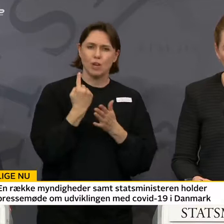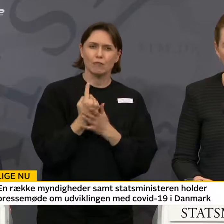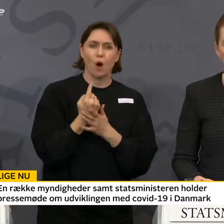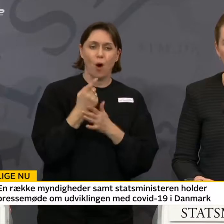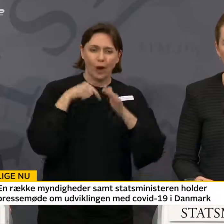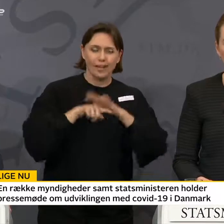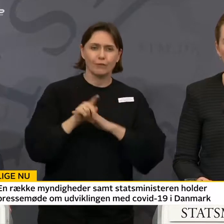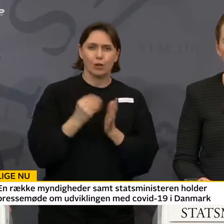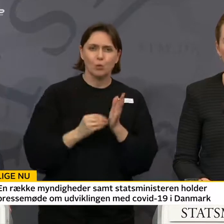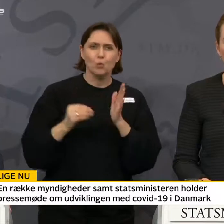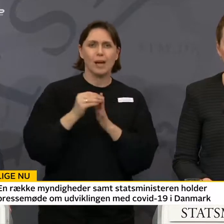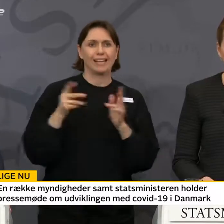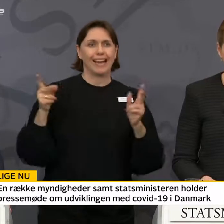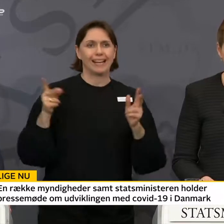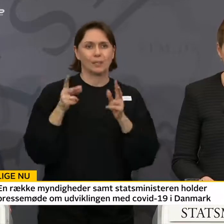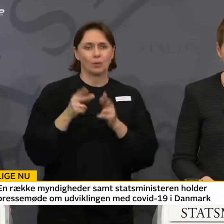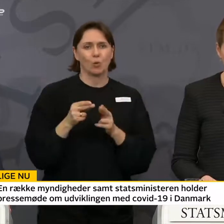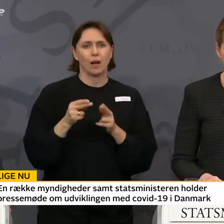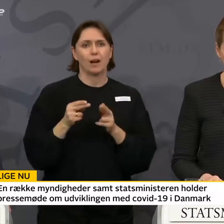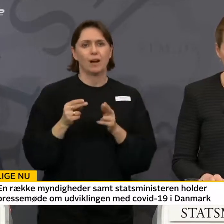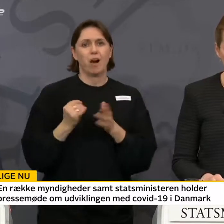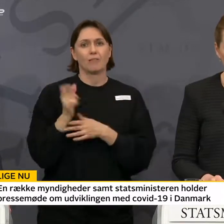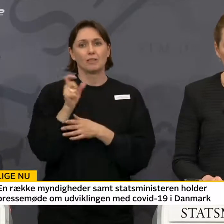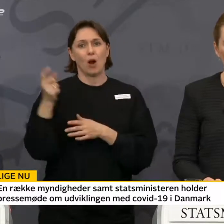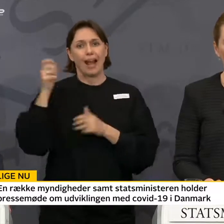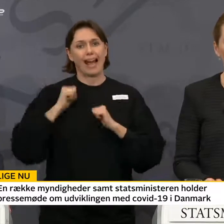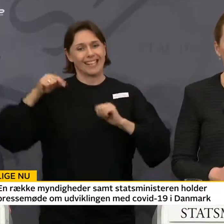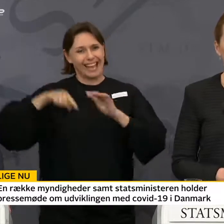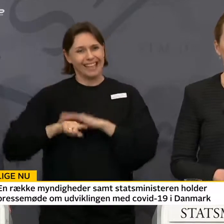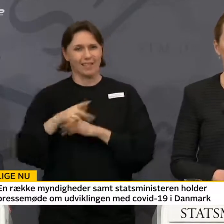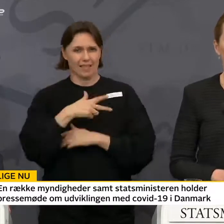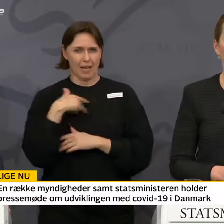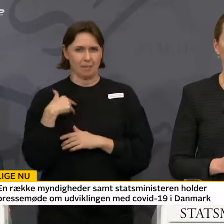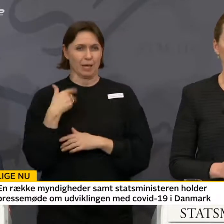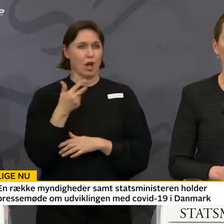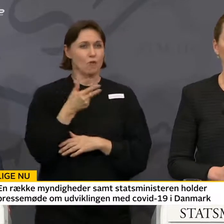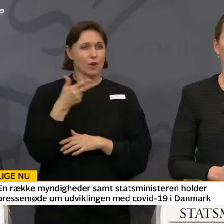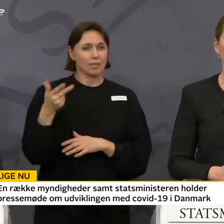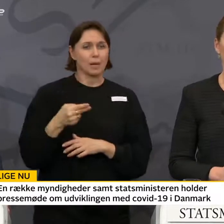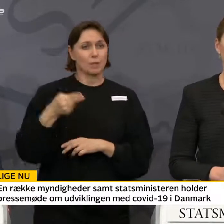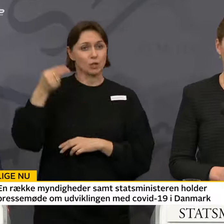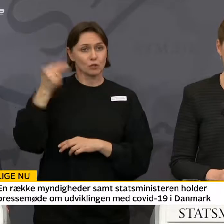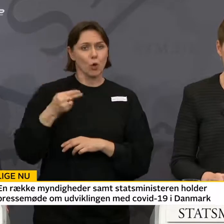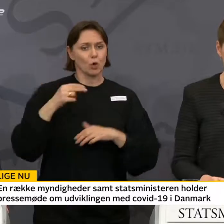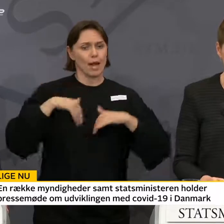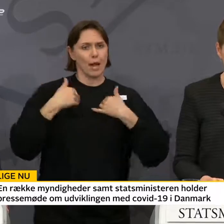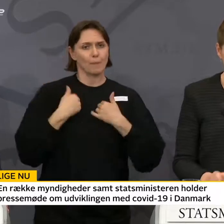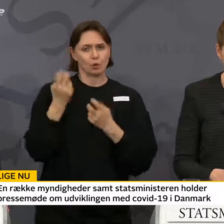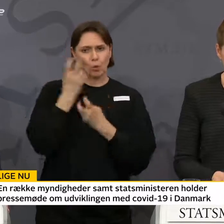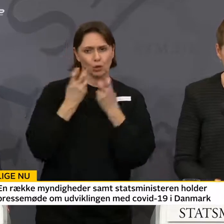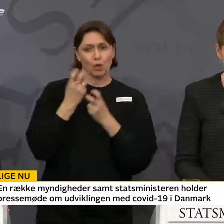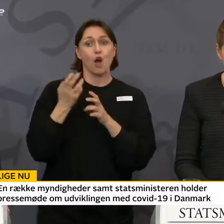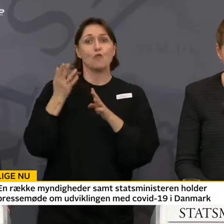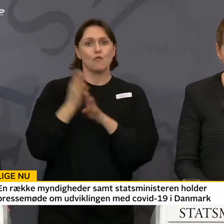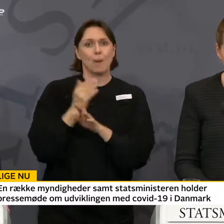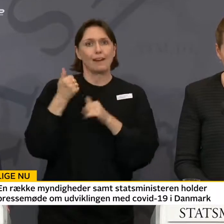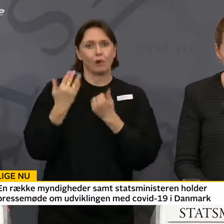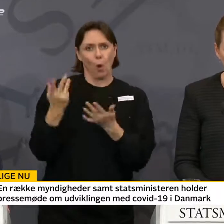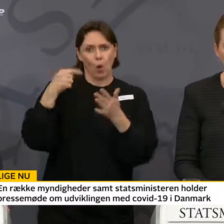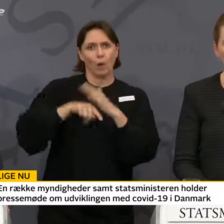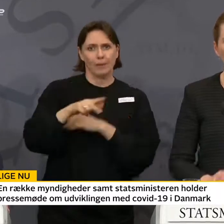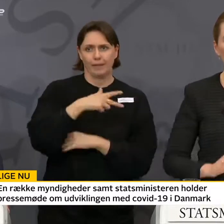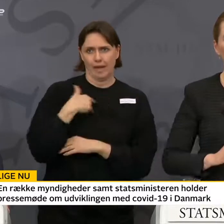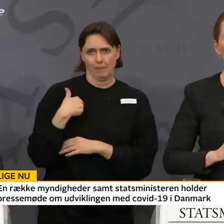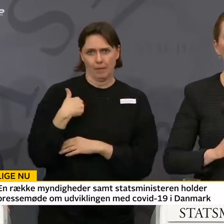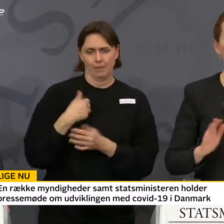yderligere restriktioner ved indrejse til Danmark. Det kan for eksempel være tvungen helbredsundersøgelse, før man kan komme ind i Danmark.